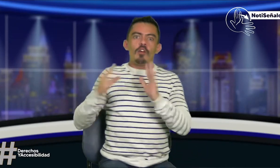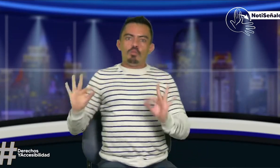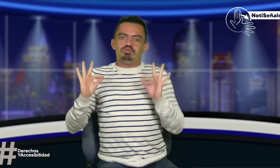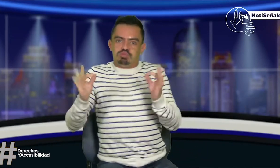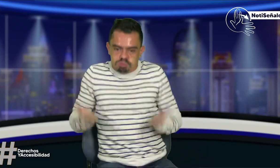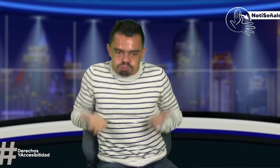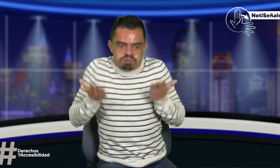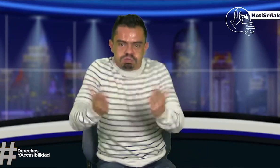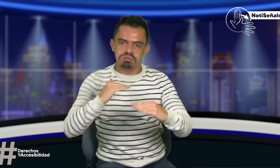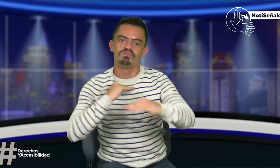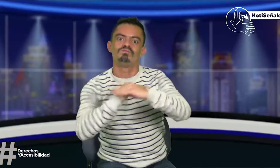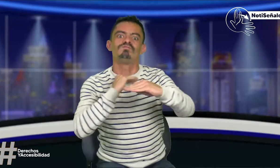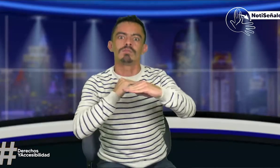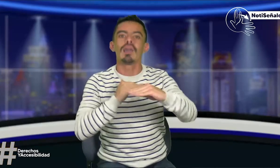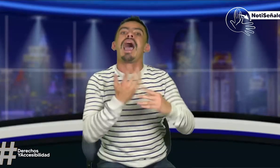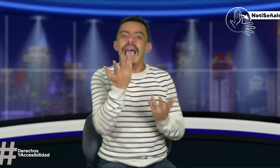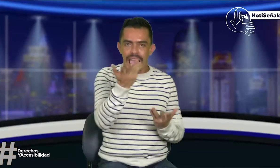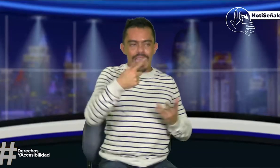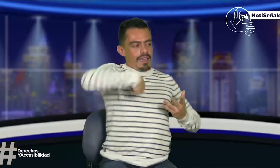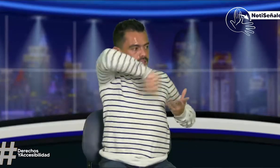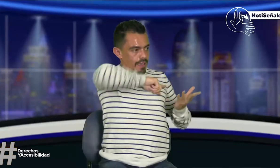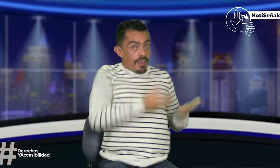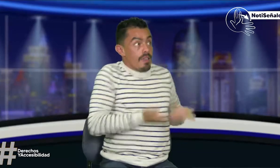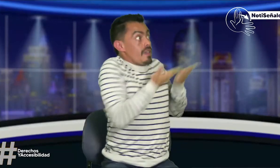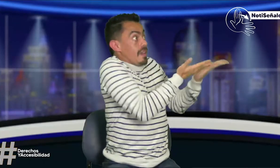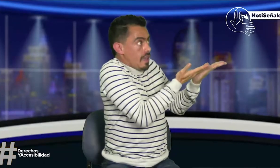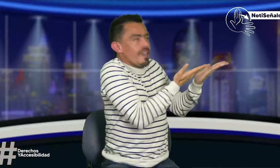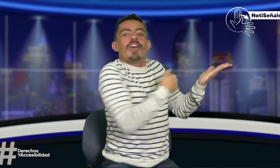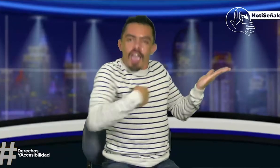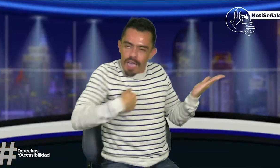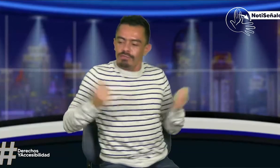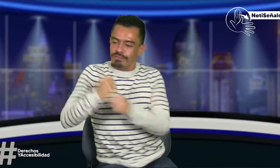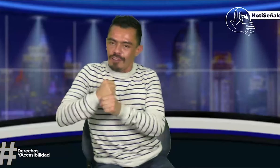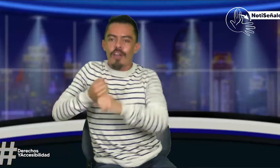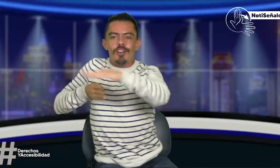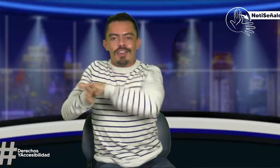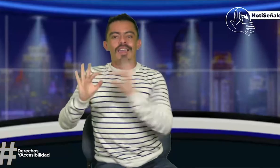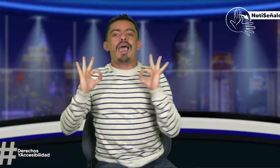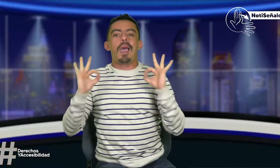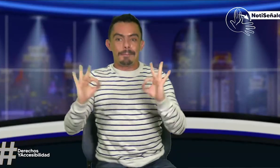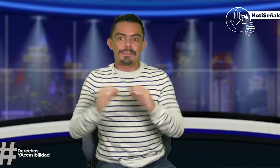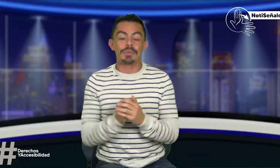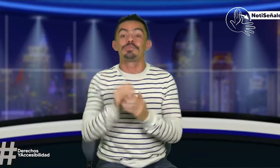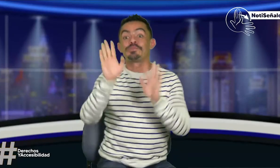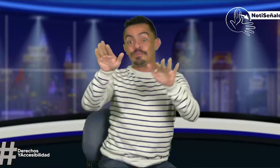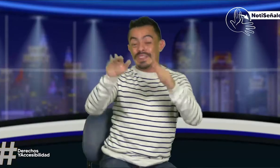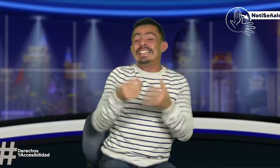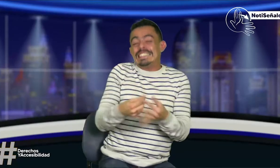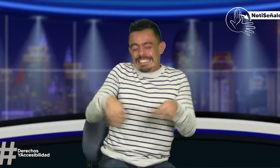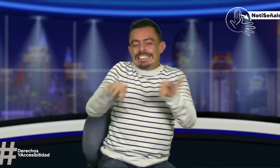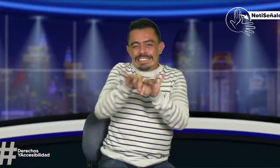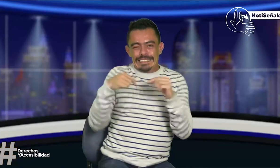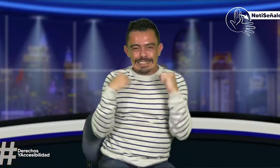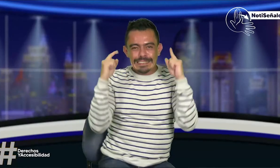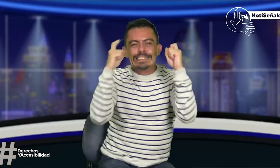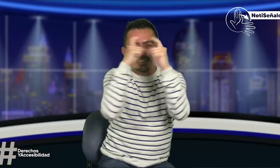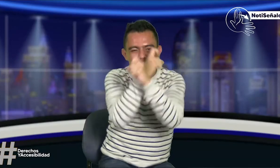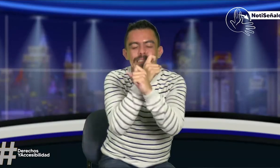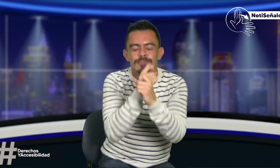Es importante las garantías que se tienen para que la educación sea igualitaria. Entonces, si se trabajan y los profesores